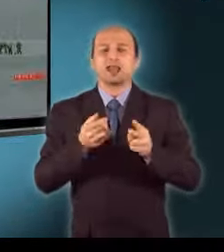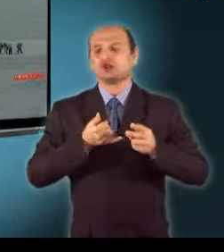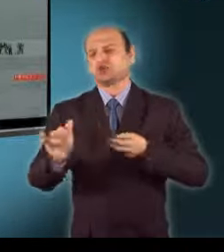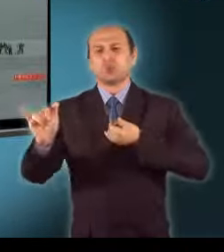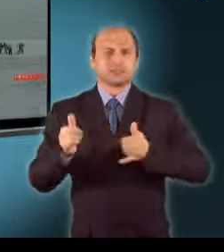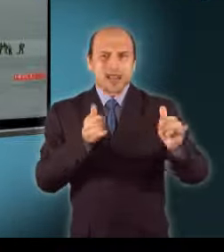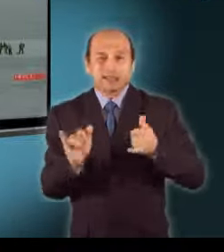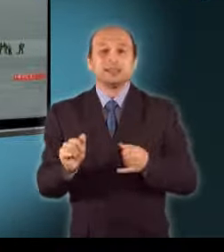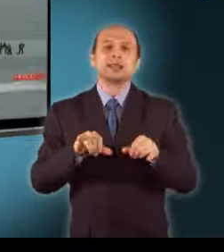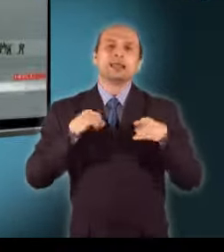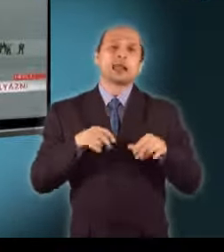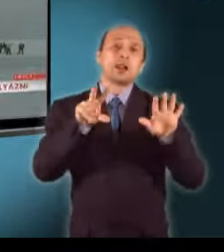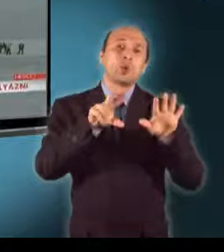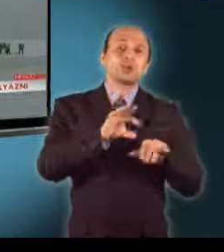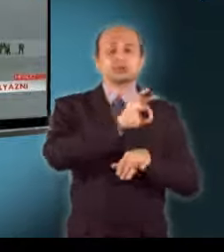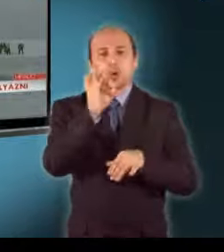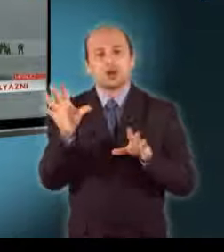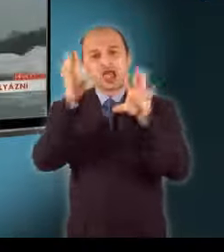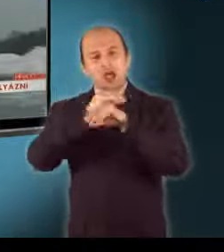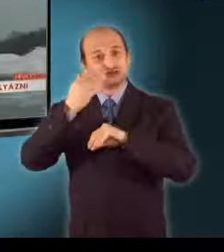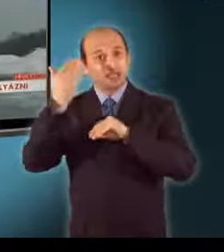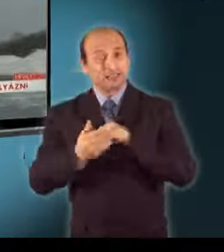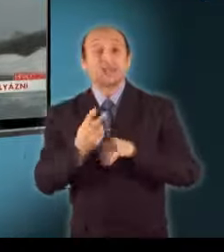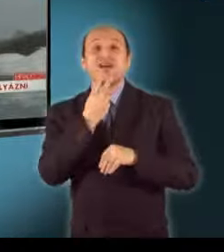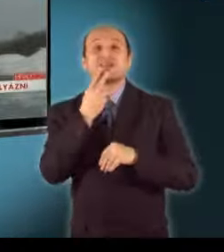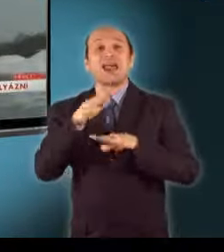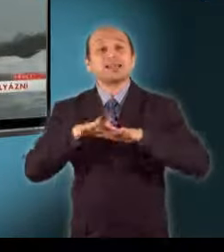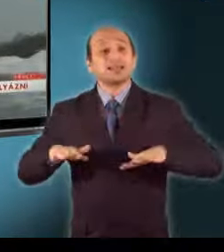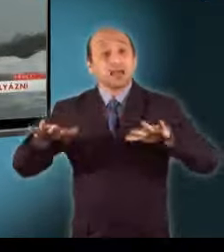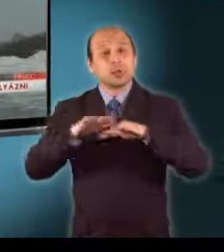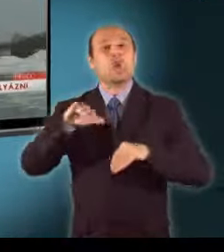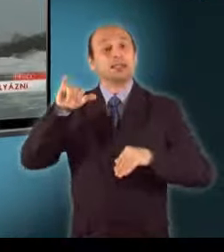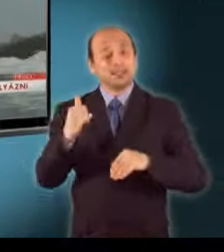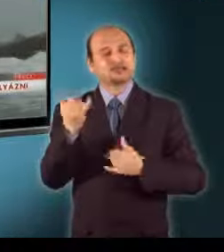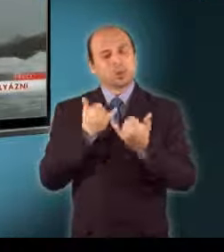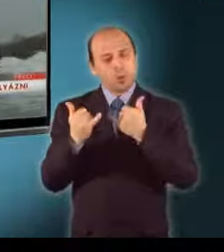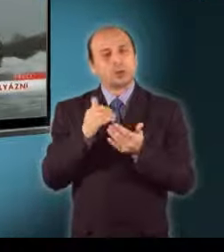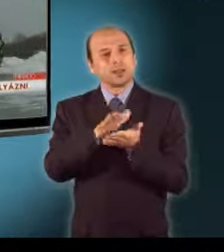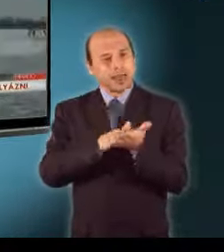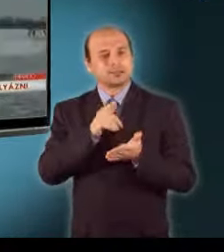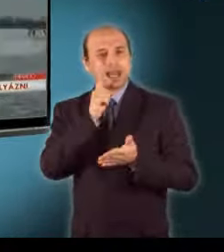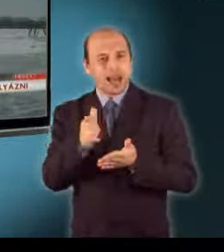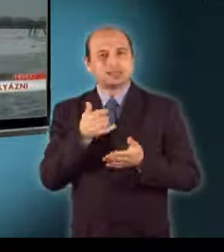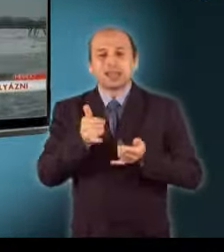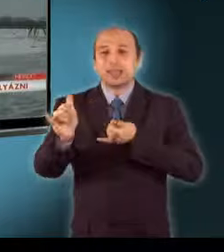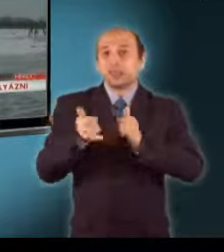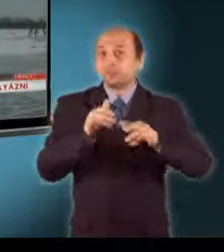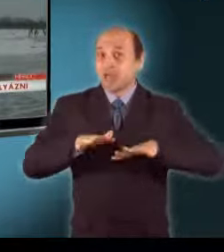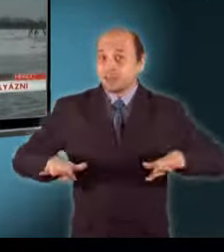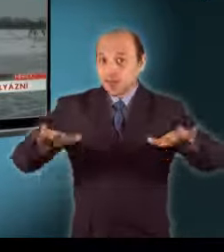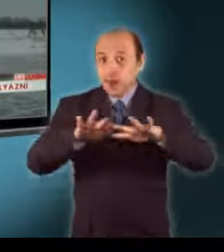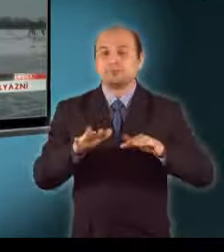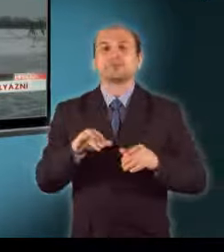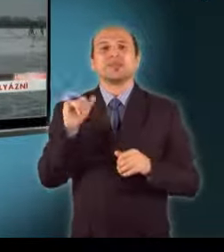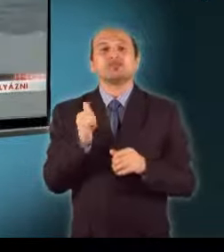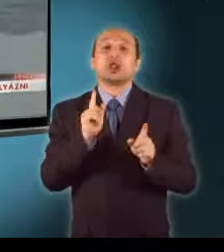sötétedésig. A velencei tavék popstrandnál is elkezdték már a jégpálya kialakítását. Ott várhatóan szombattól lehet